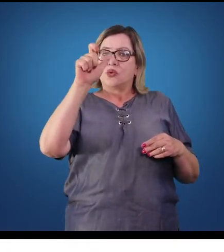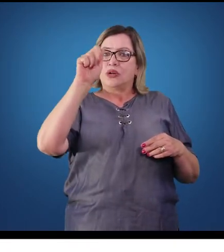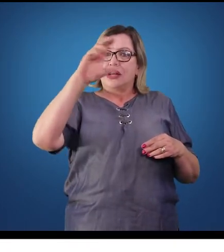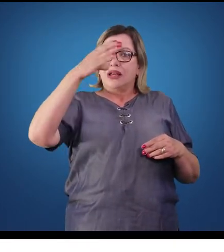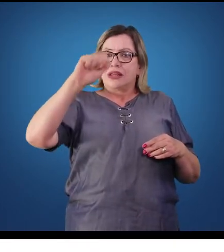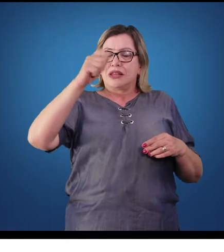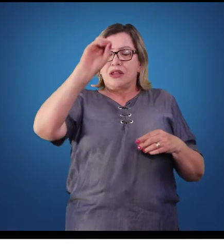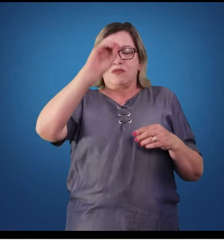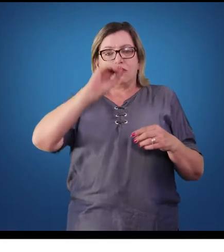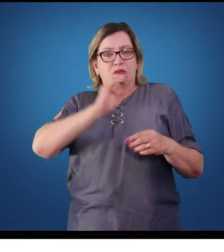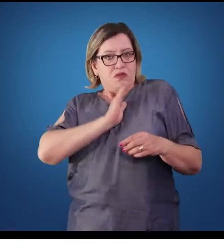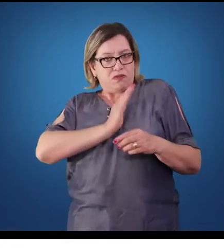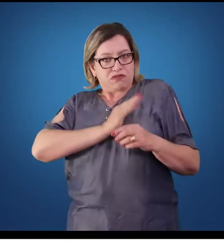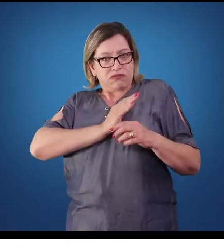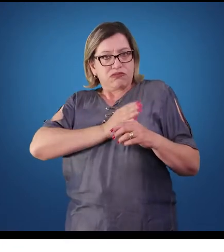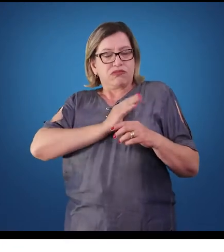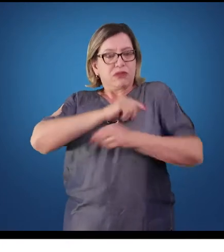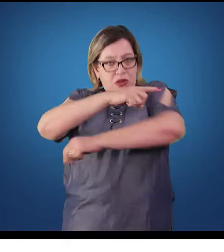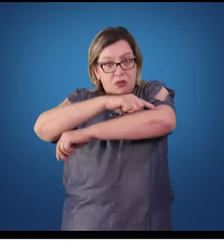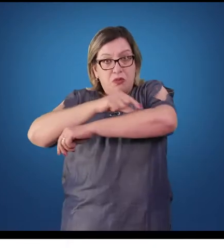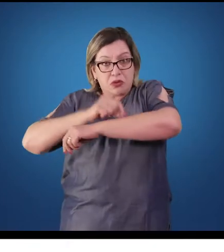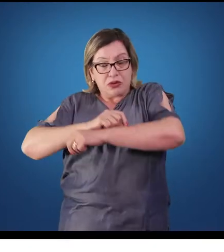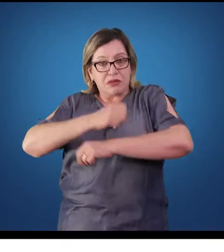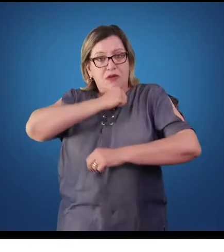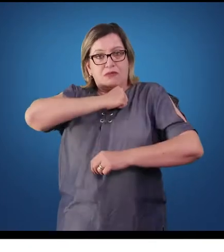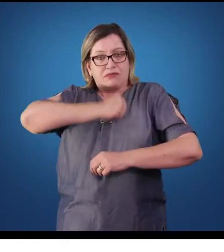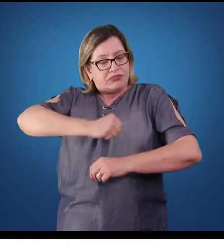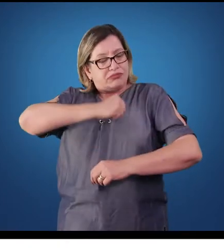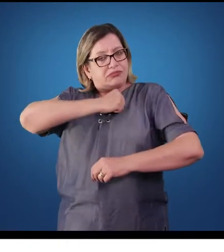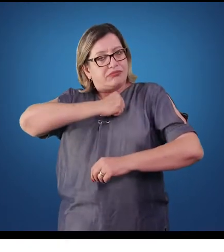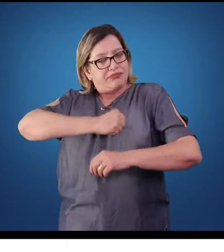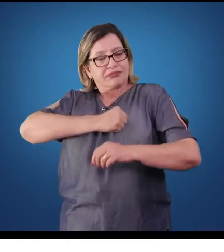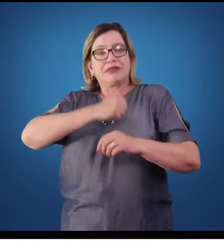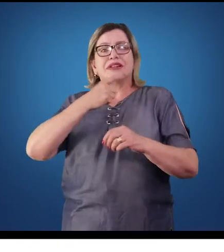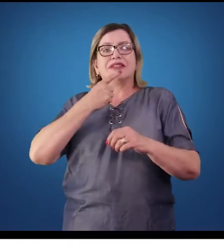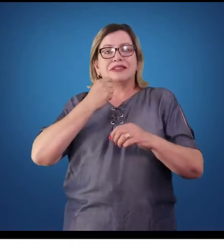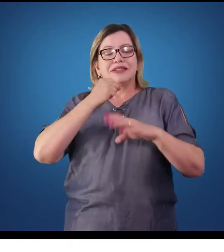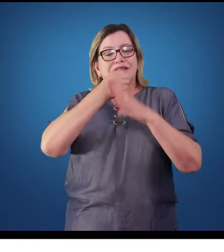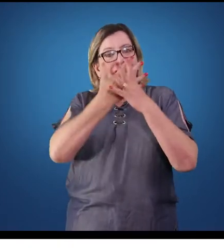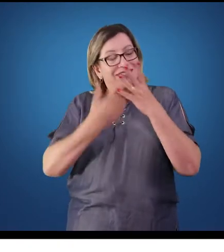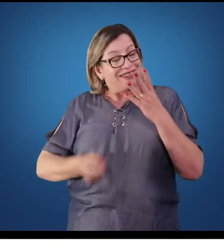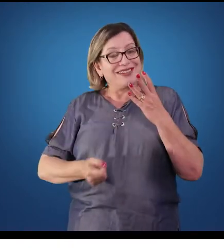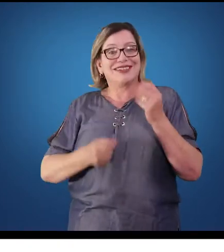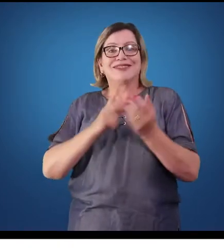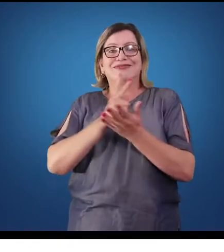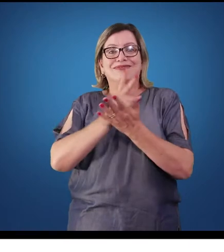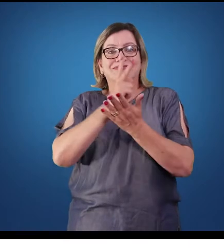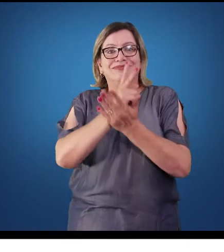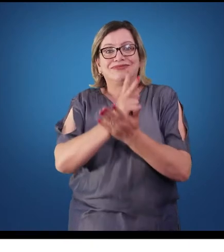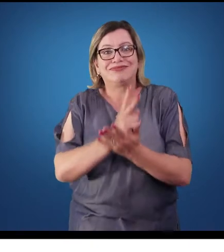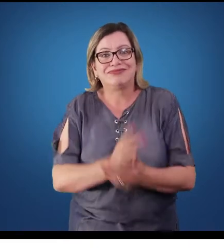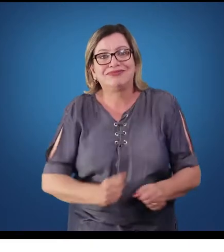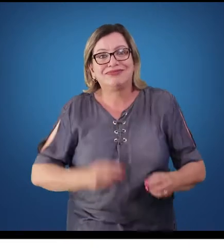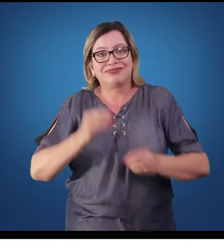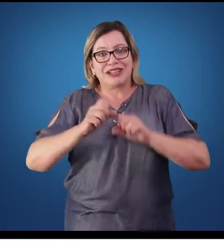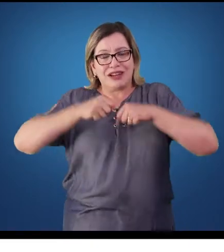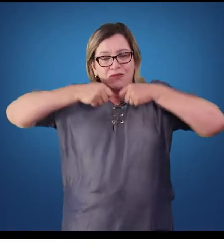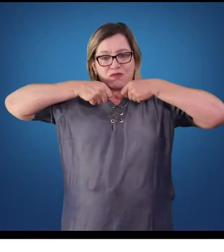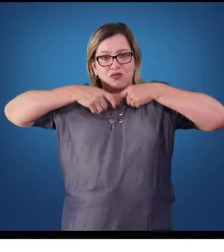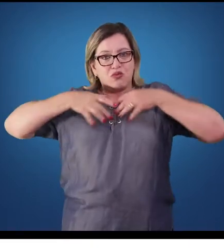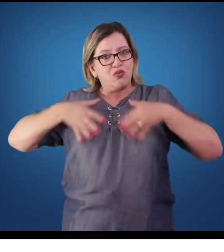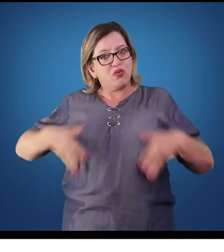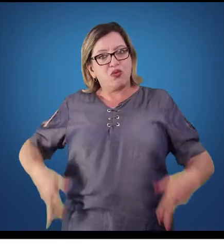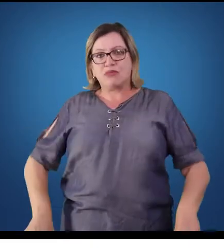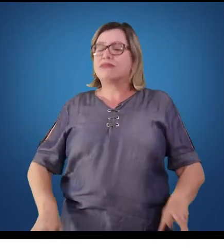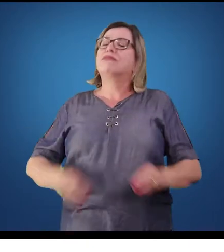tem a principal função de bombeamento sanguíneo. Ele fica responsável então por bombear o sangue e distribuí-lo